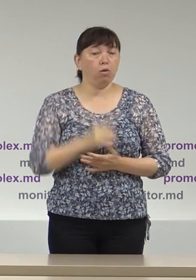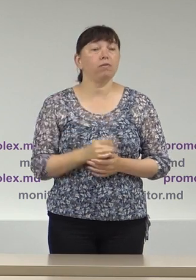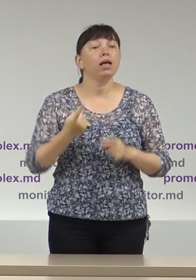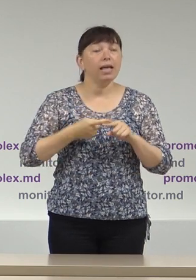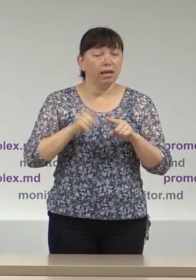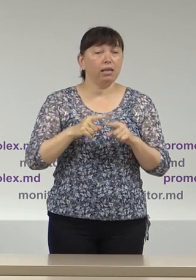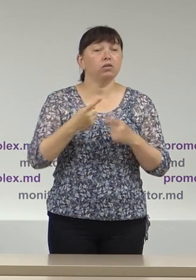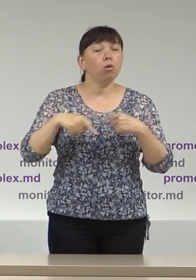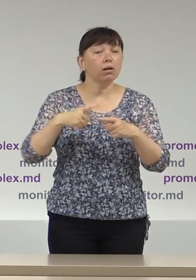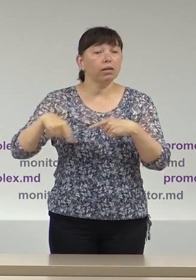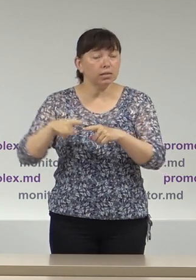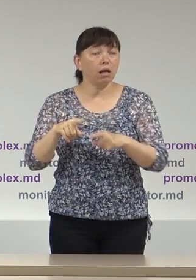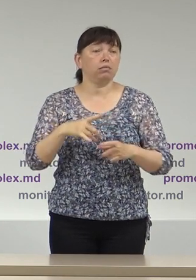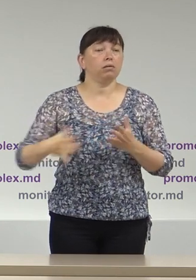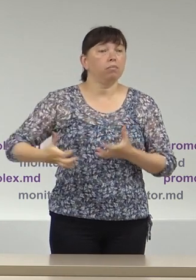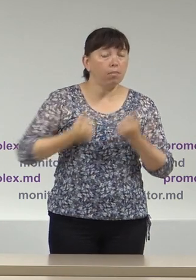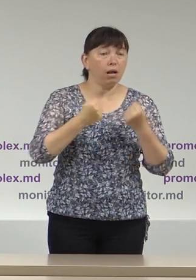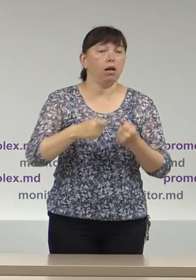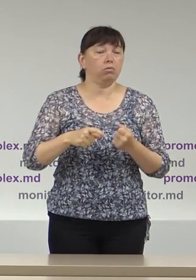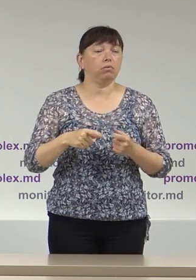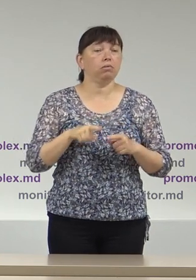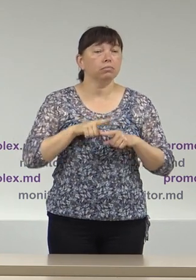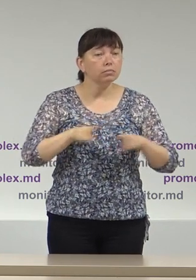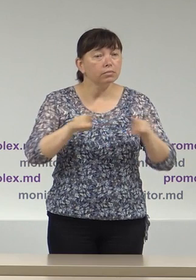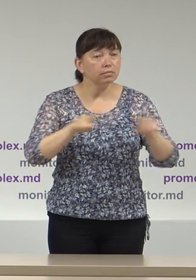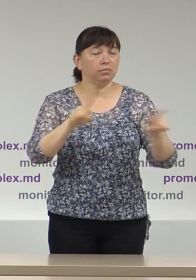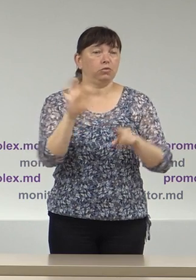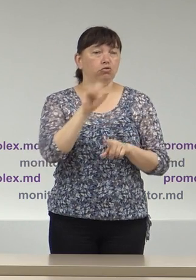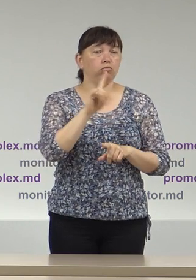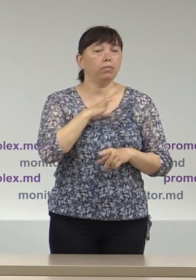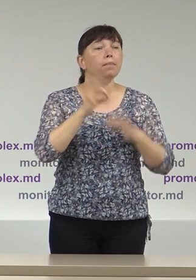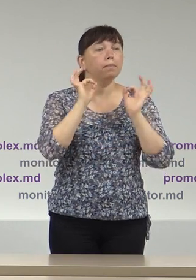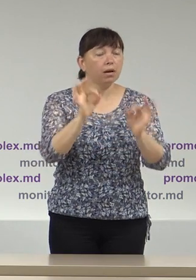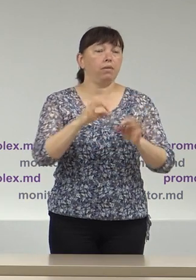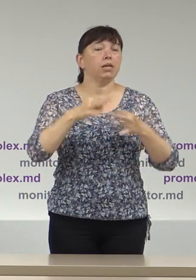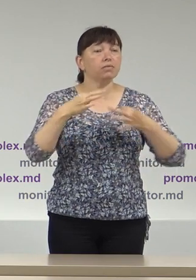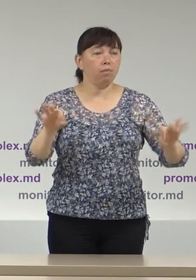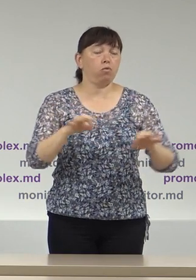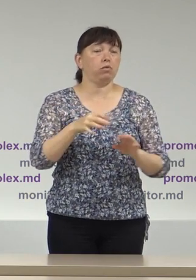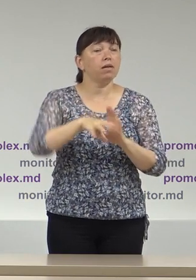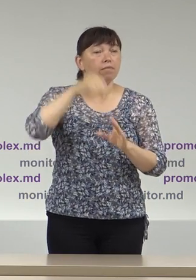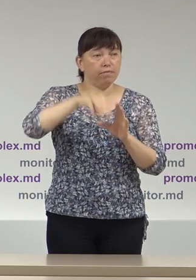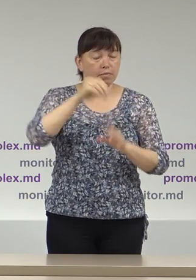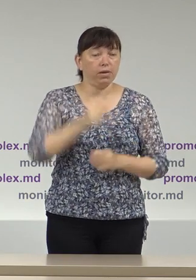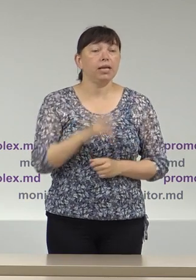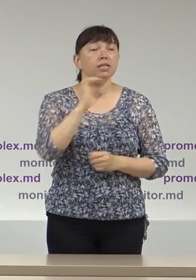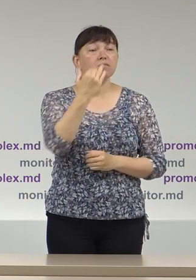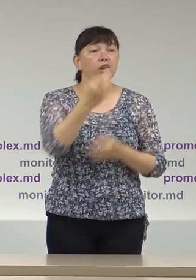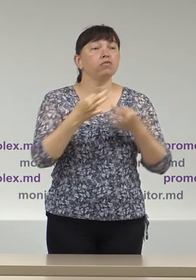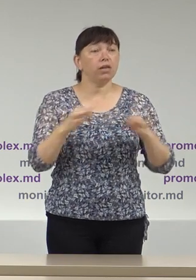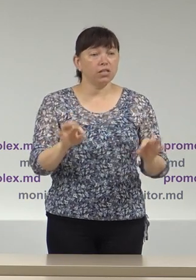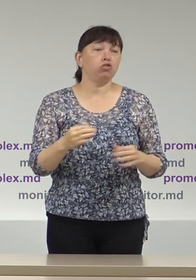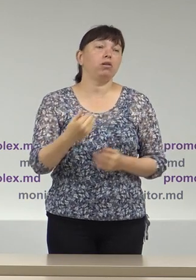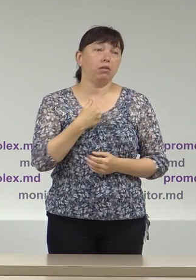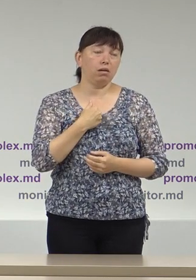monitorizare este realizat în cadrul Coaliției Civice pentru Alegeri Libre și Corecte. Cu permisiune dumneavoastră o să